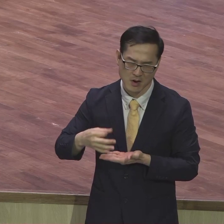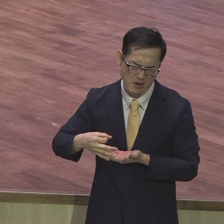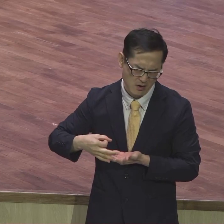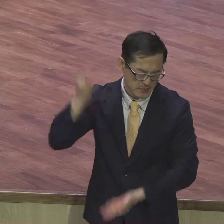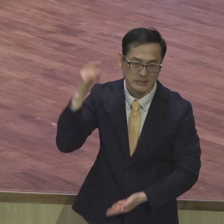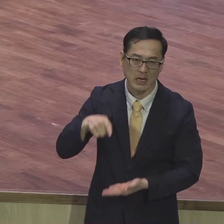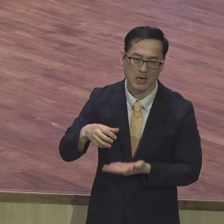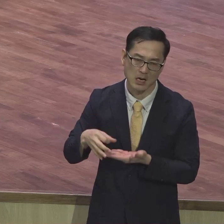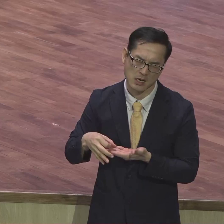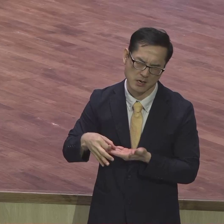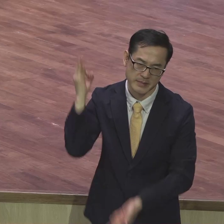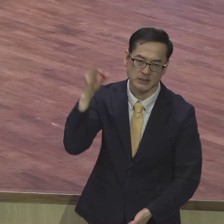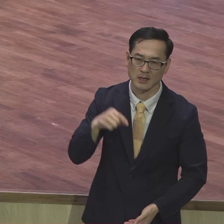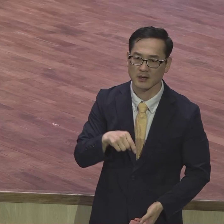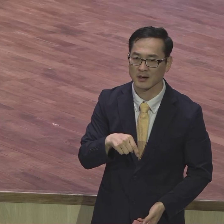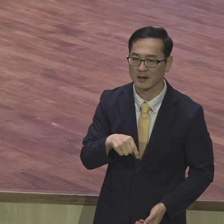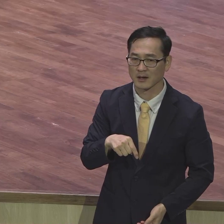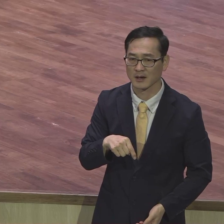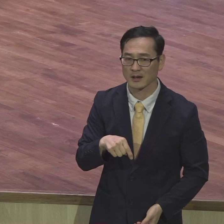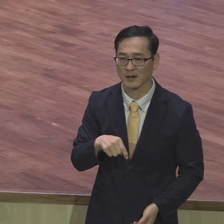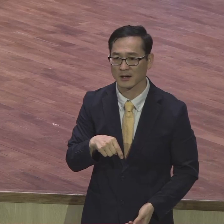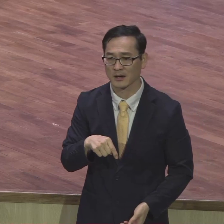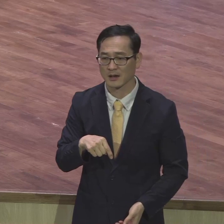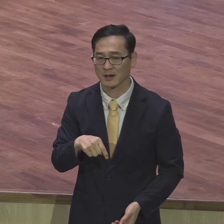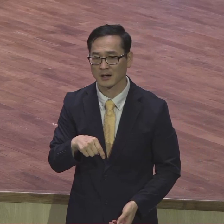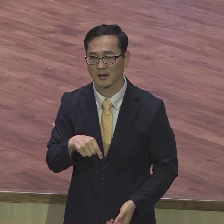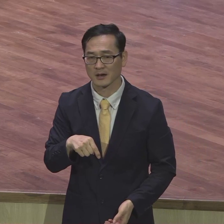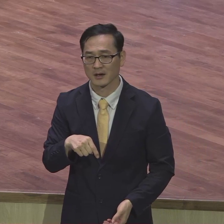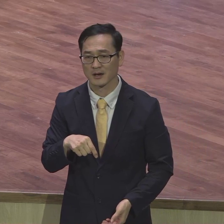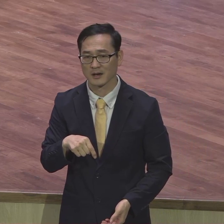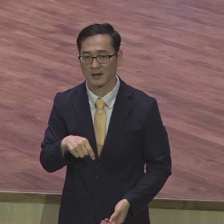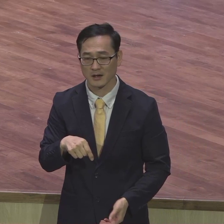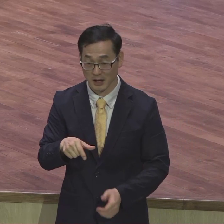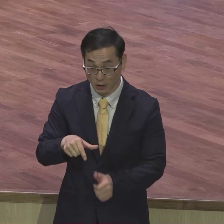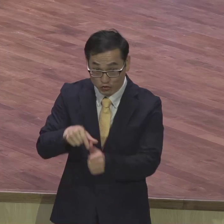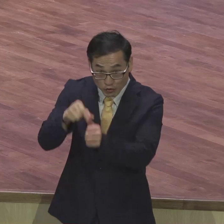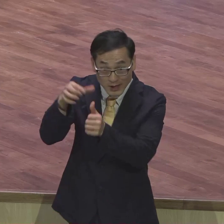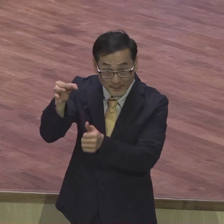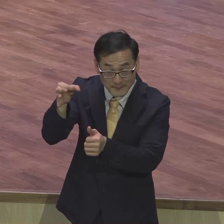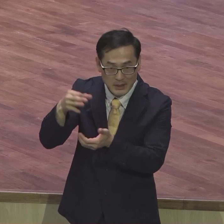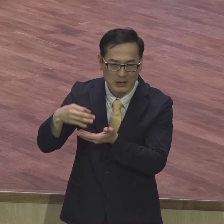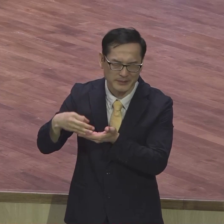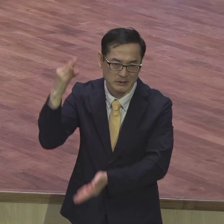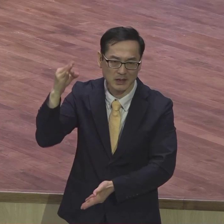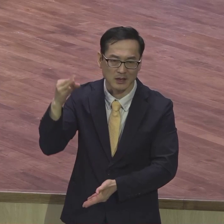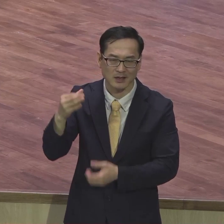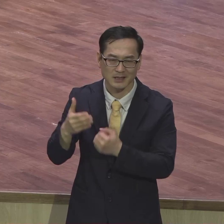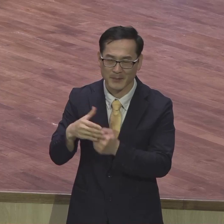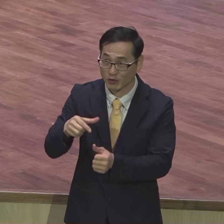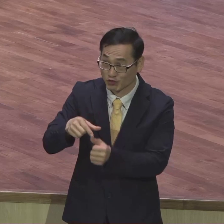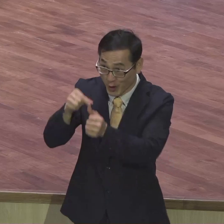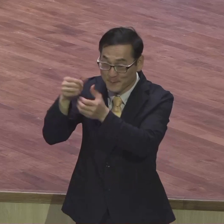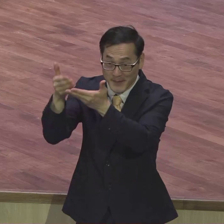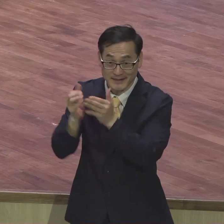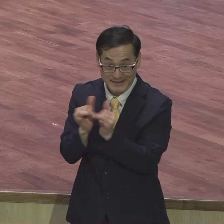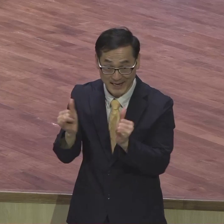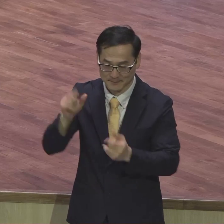우리 삶이 뭐요 구원받은 자답게 그렇게 하나님을 기쁘시게 하는